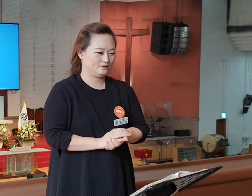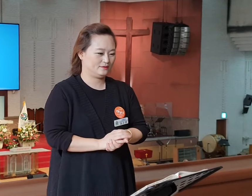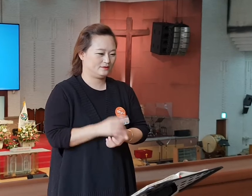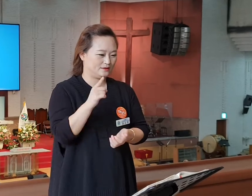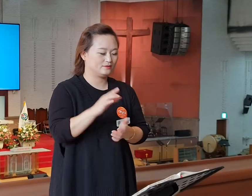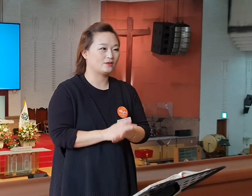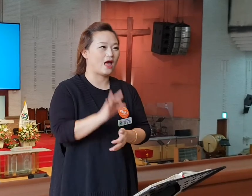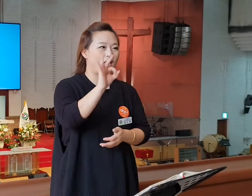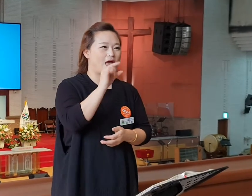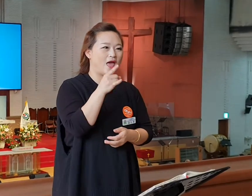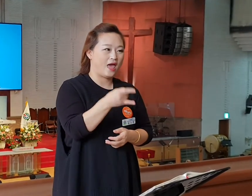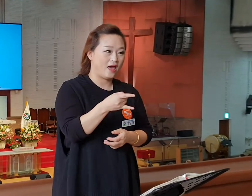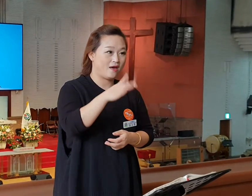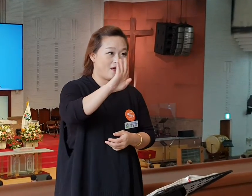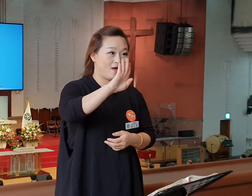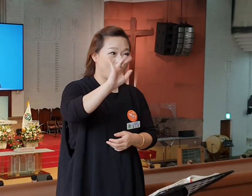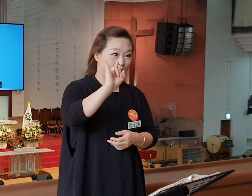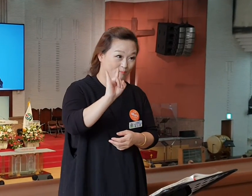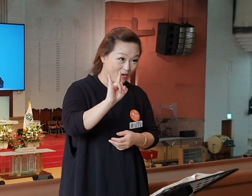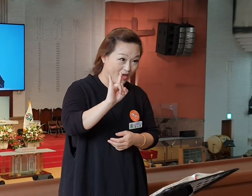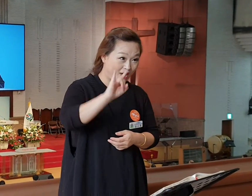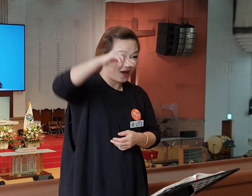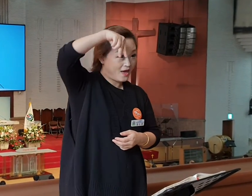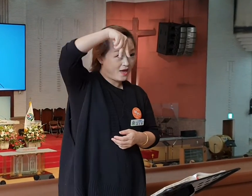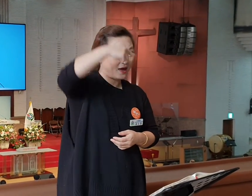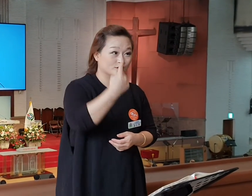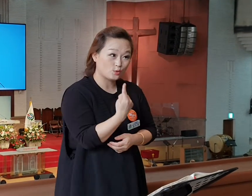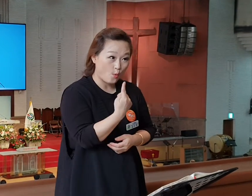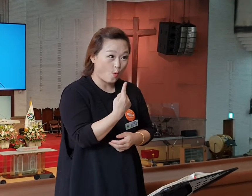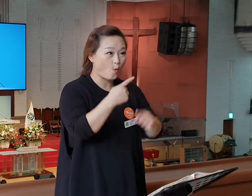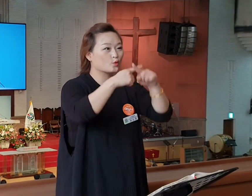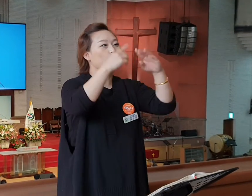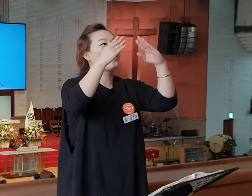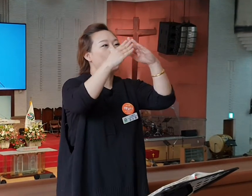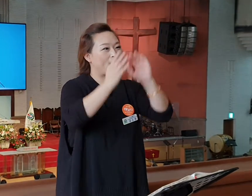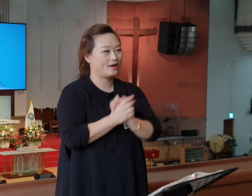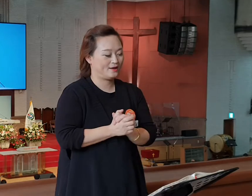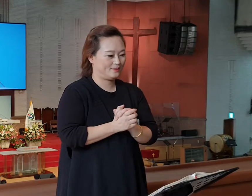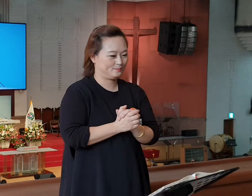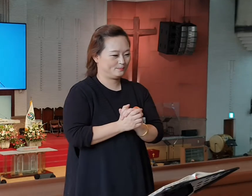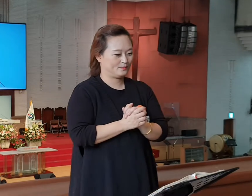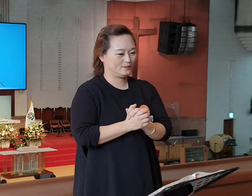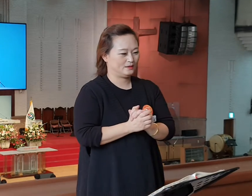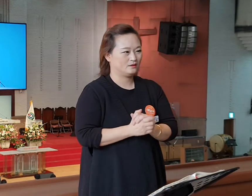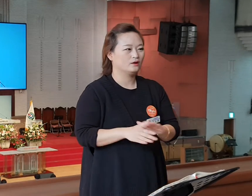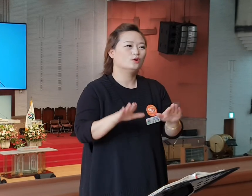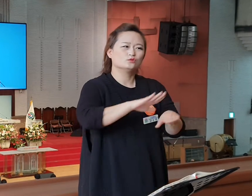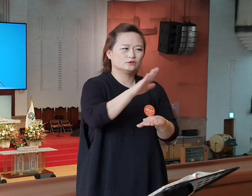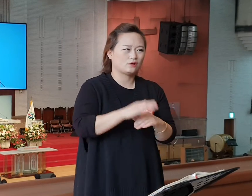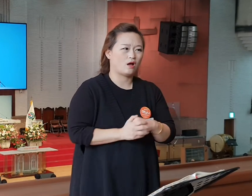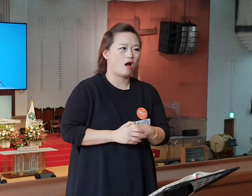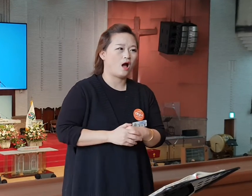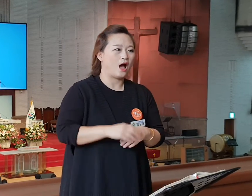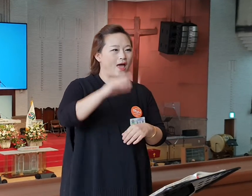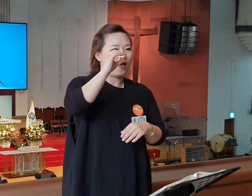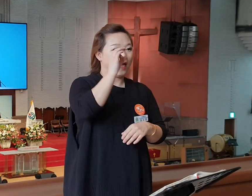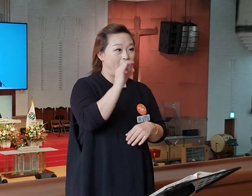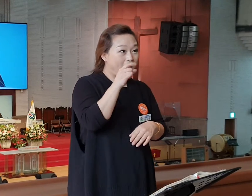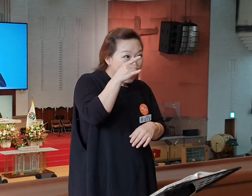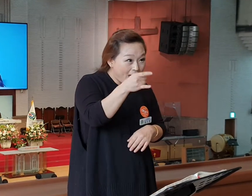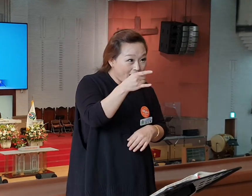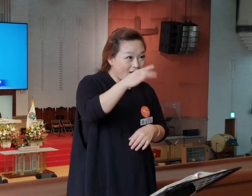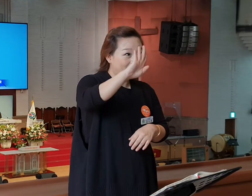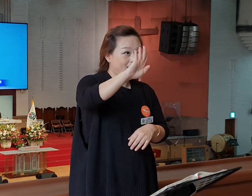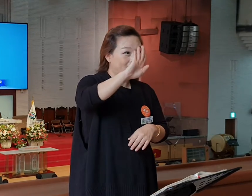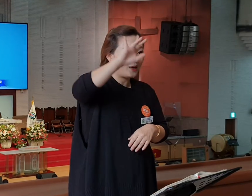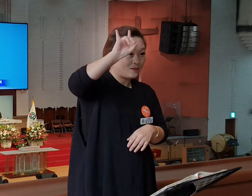마지막이 오늘 우리가 읽은 말씀입니다. 여러분들 2019년이 시작되면서 더 깊고 큰 은혜를 향해서 우리